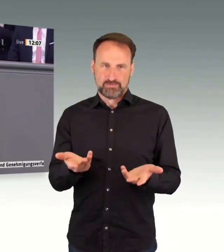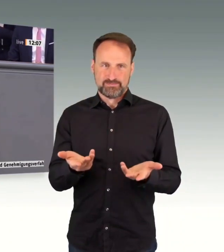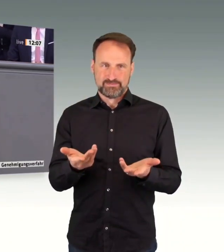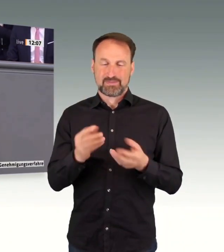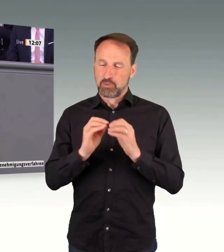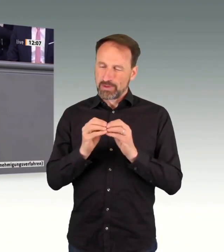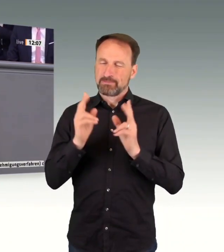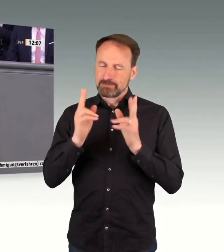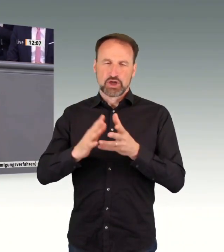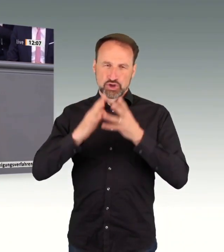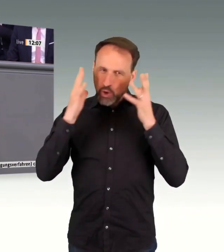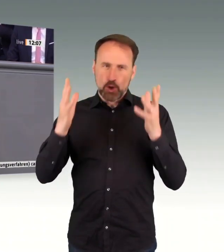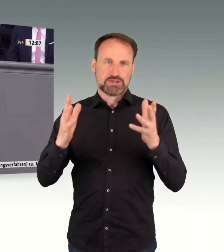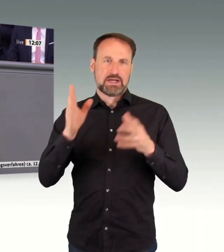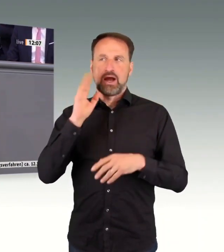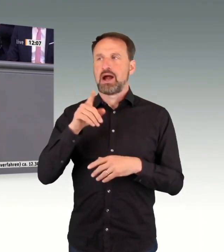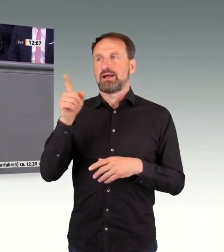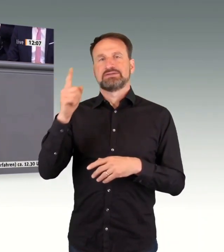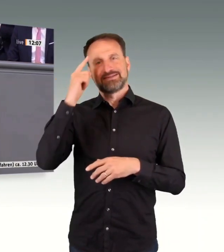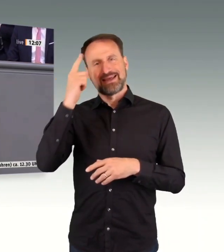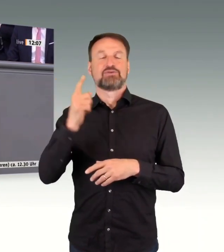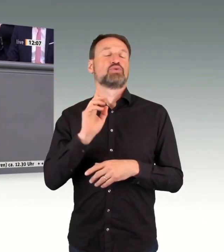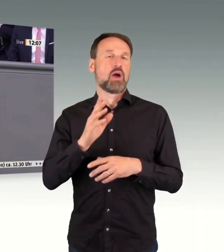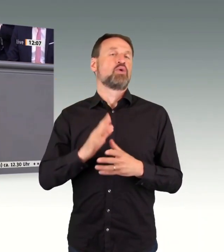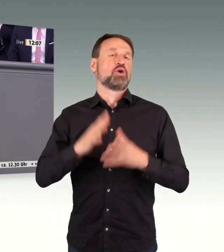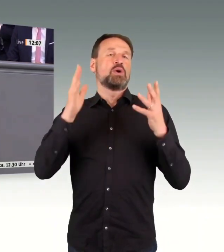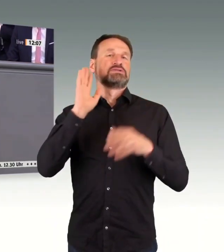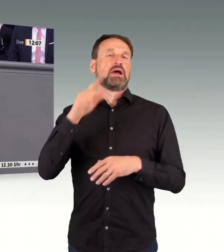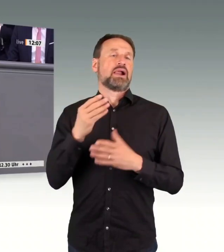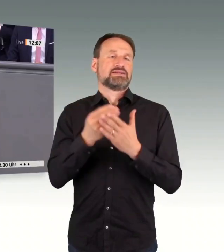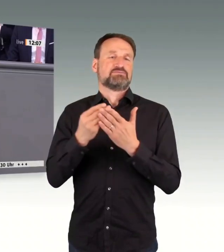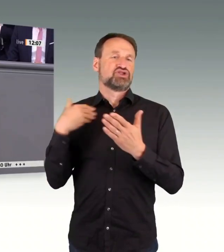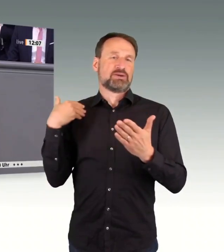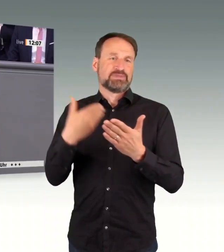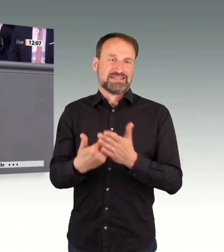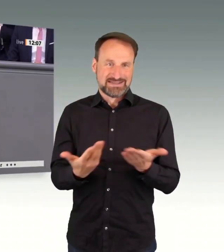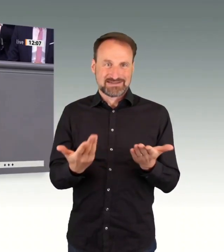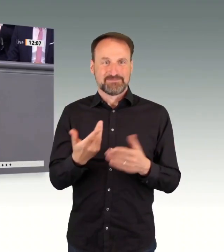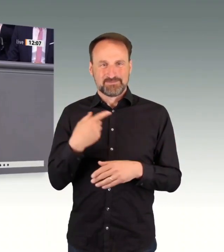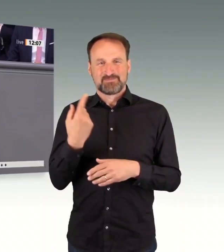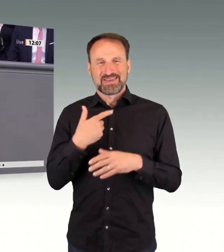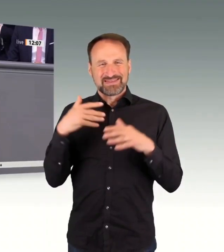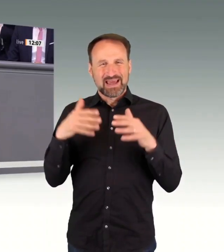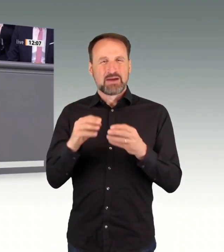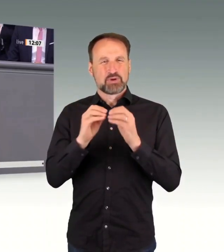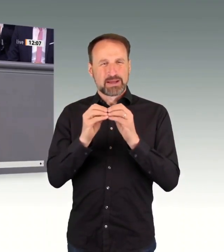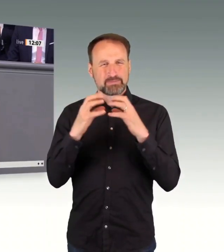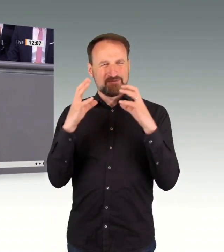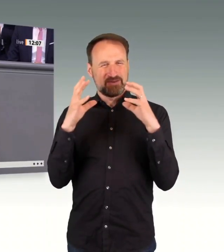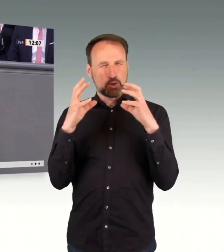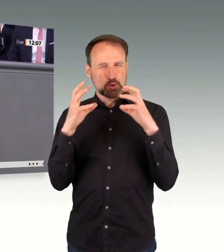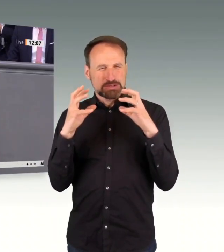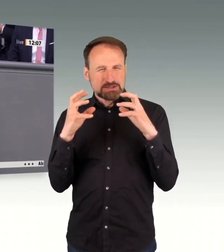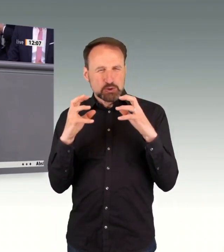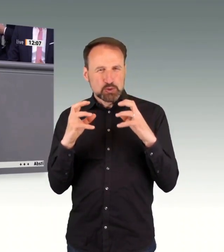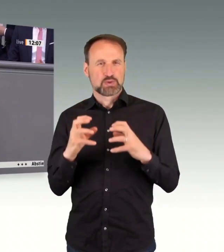Problemkomplexität, mit der wir nur zurechtkommen werden, wenn auch die Maßnahmen gravierend genug sind. Im Prinzip müssen wir über